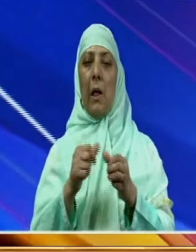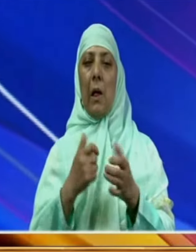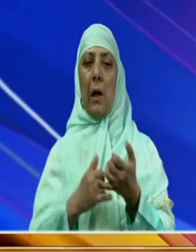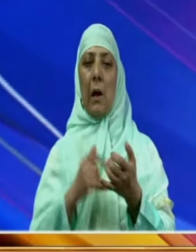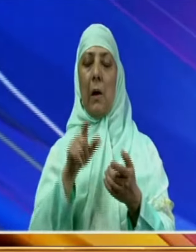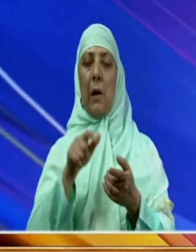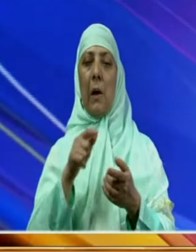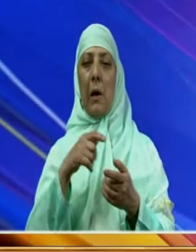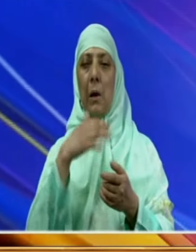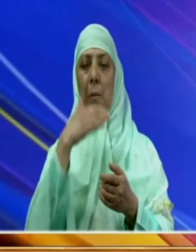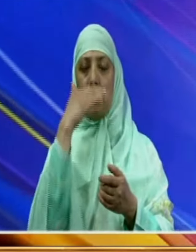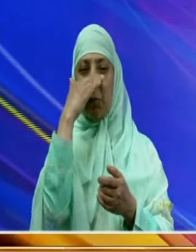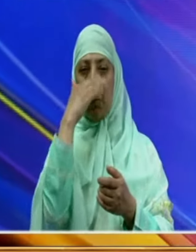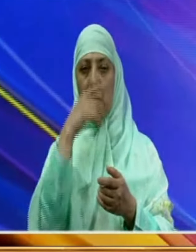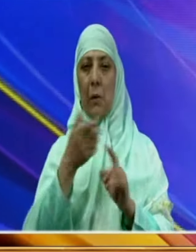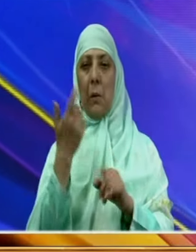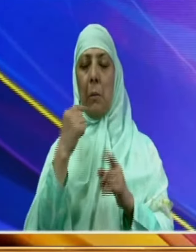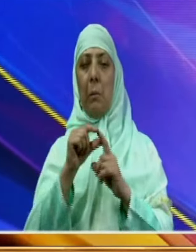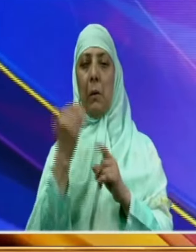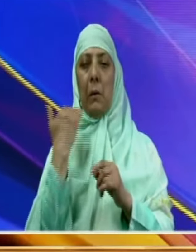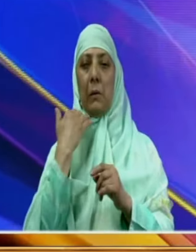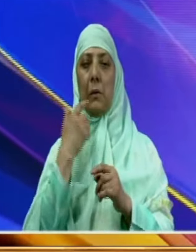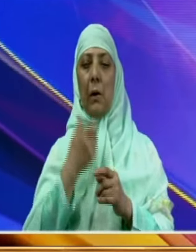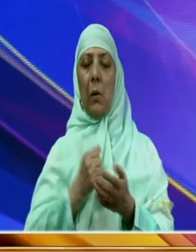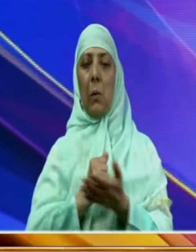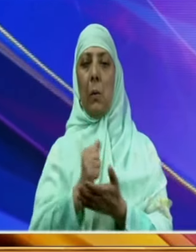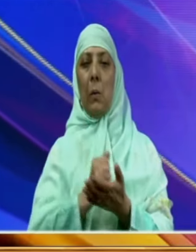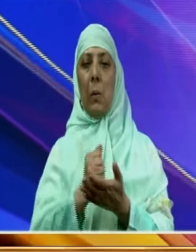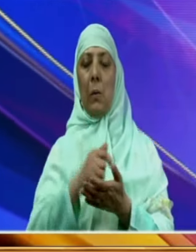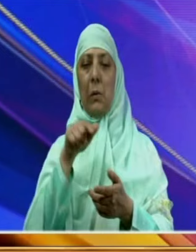پاڑوسی ملک کی طرف سے یہاں شروع کی گئی